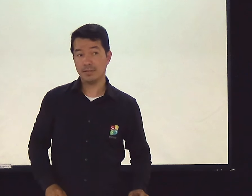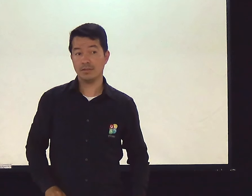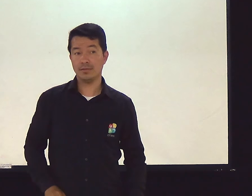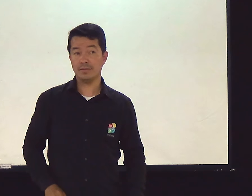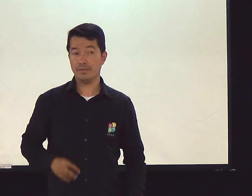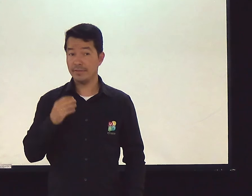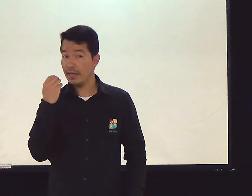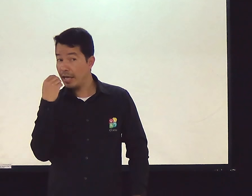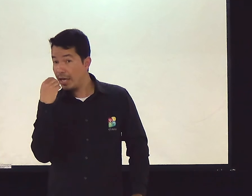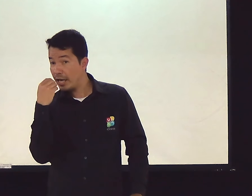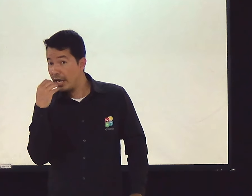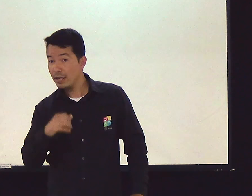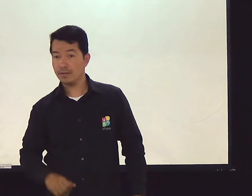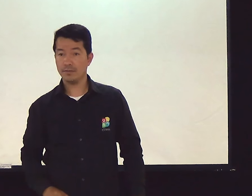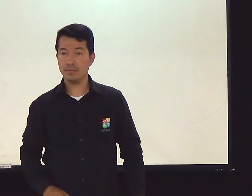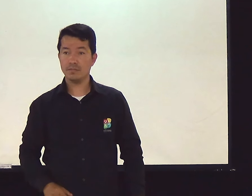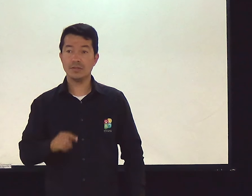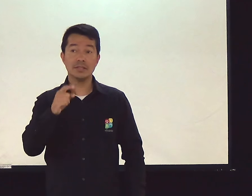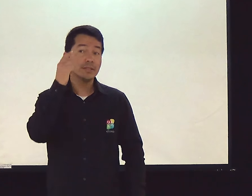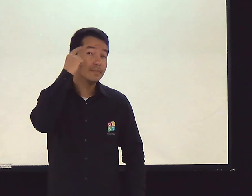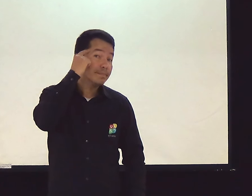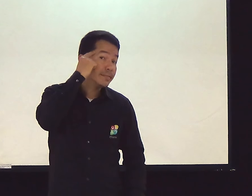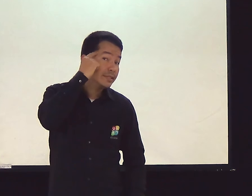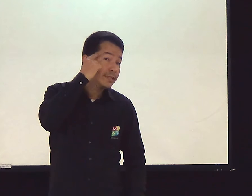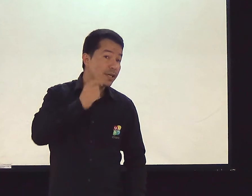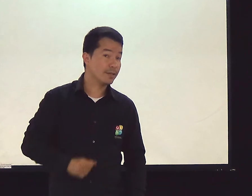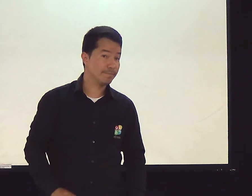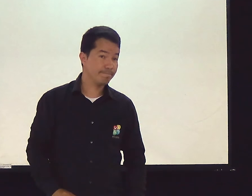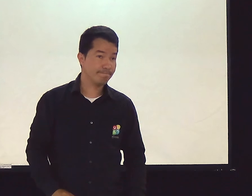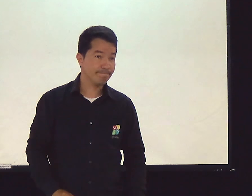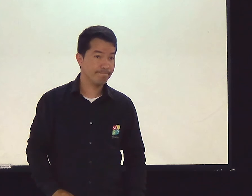Fica firme? Ou você é fraco? O que você pensa?